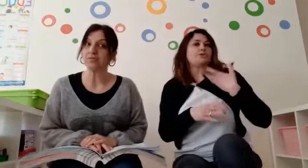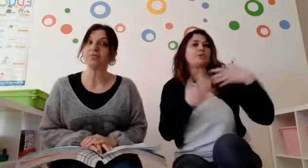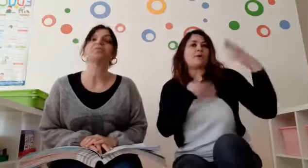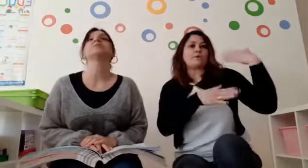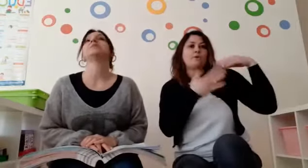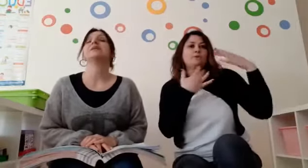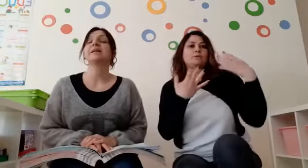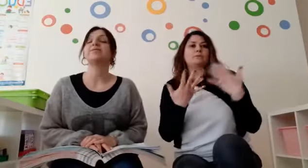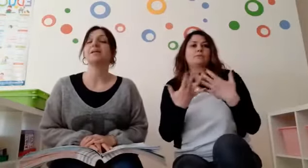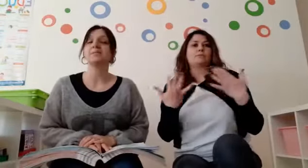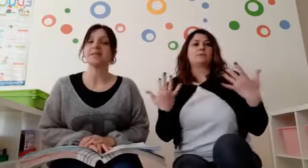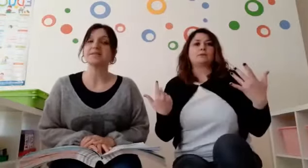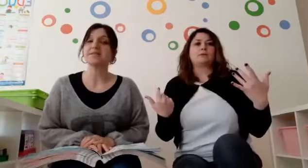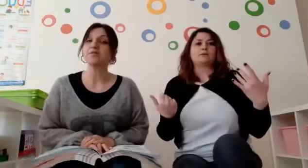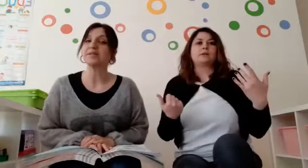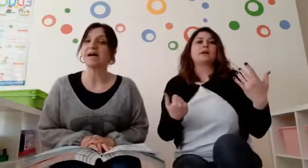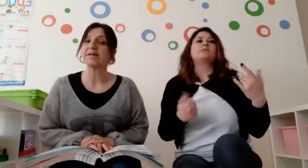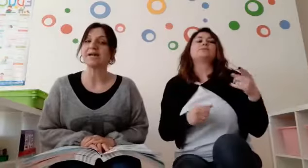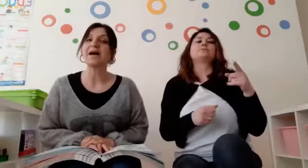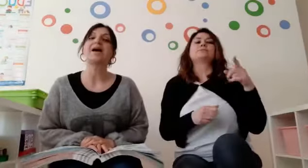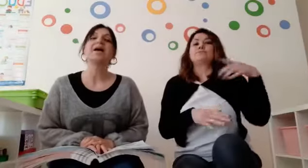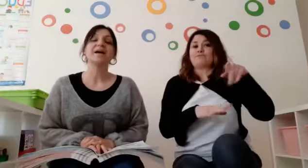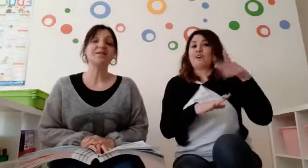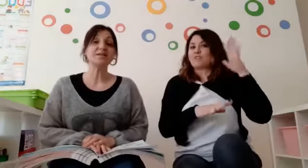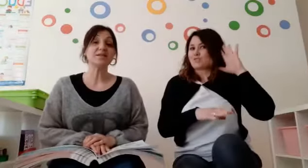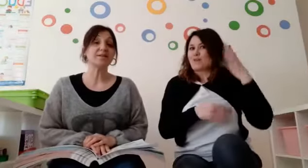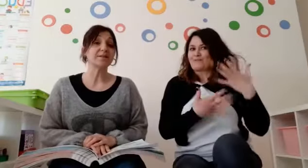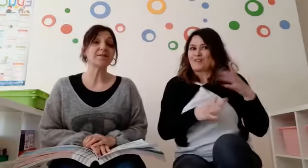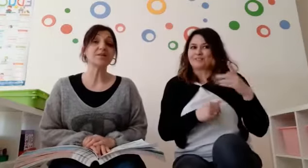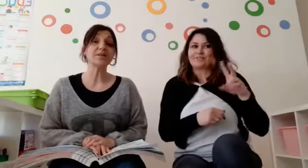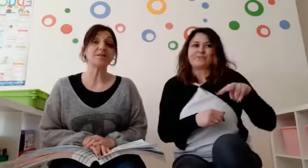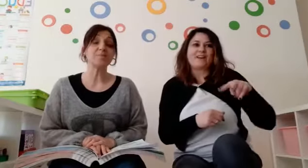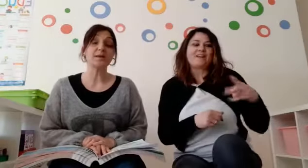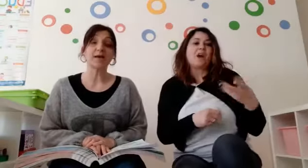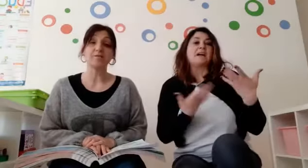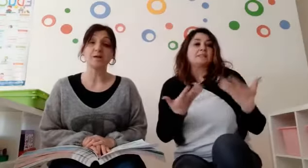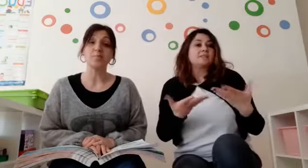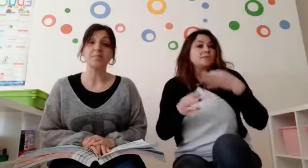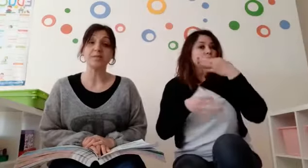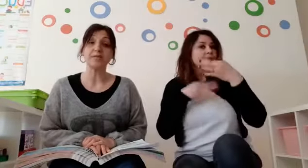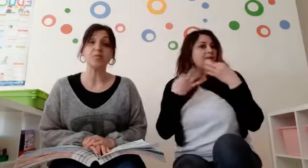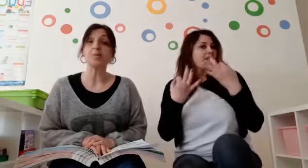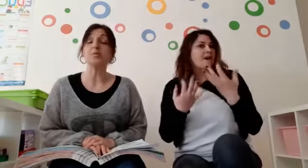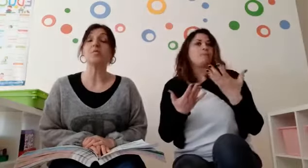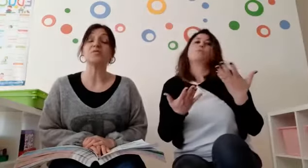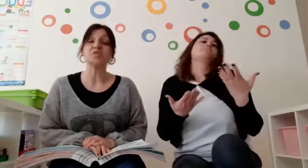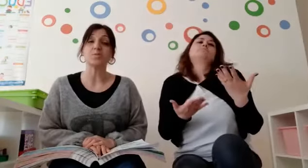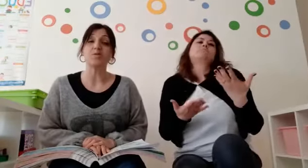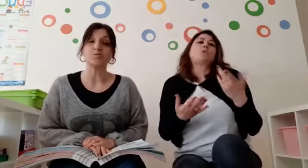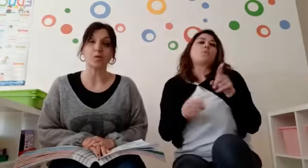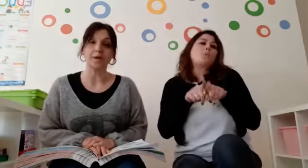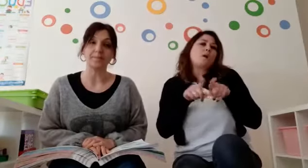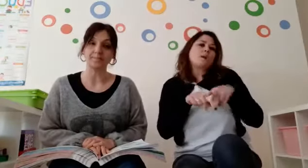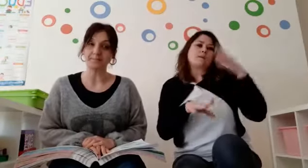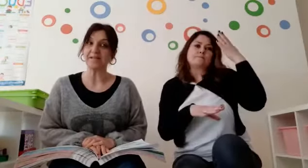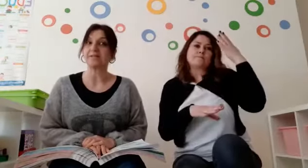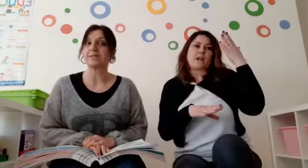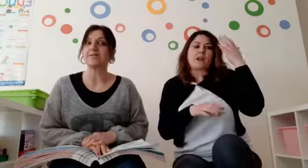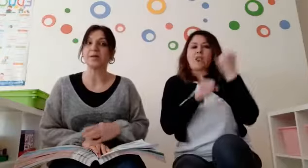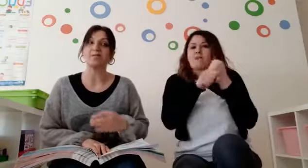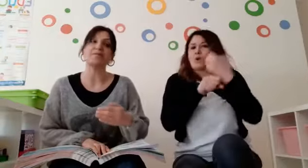un prato. Credo che l'abbiate ascoltata. Adesso è arrivata l'ora di spiegarvela un pochino, proprio come facciamo a scuola.